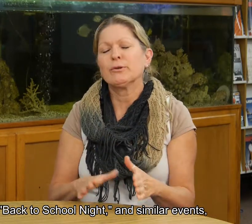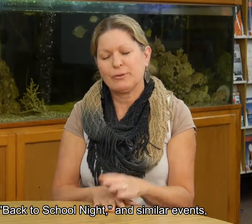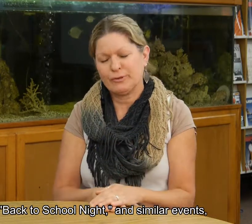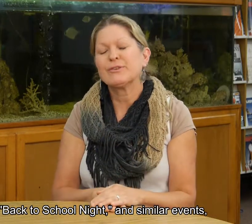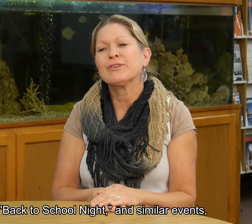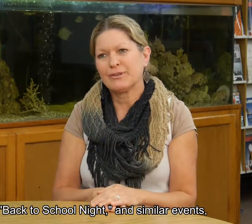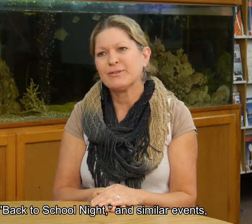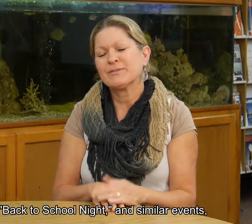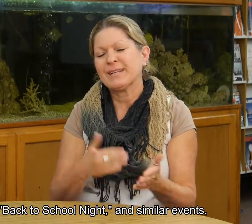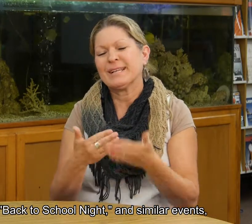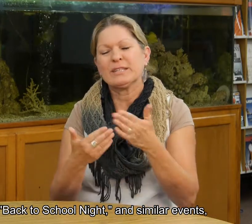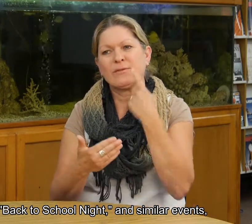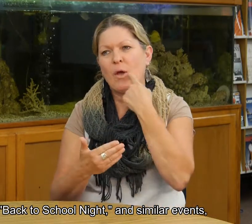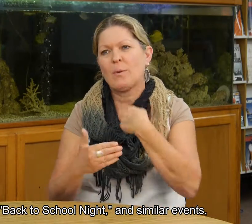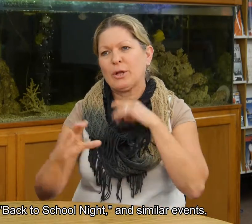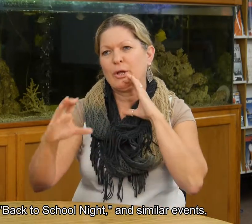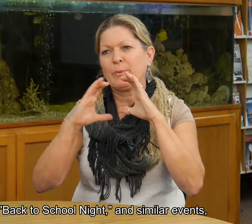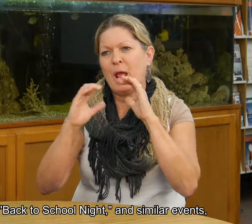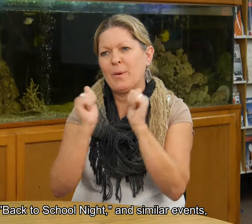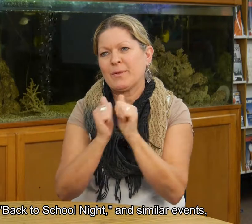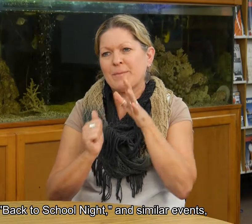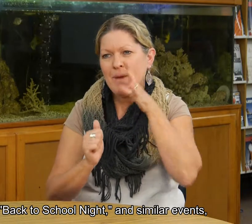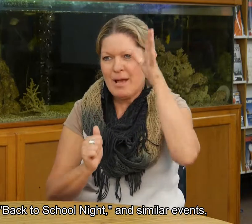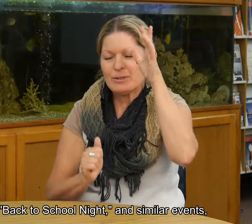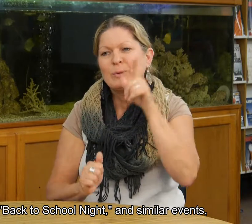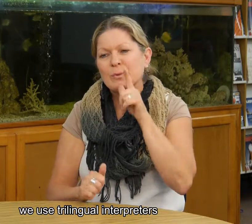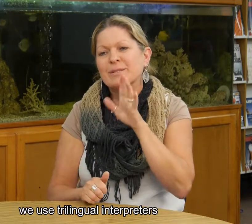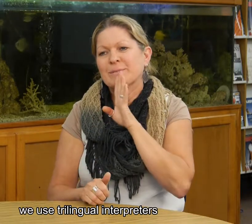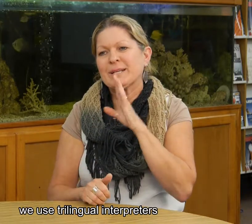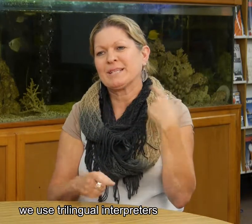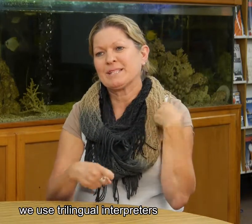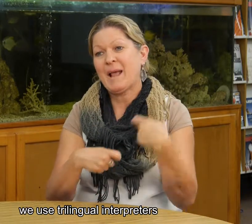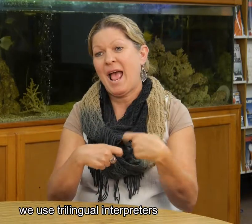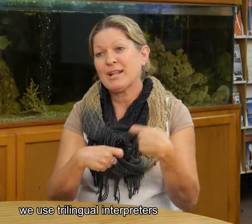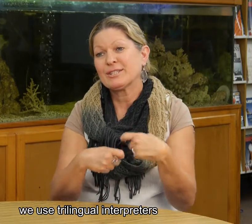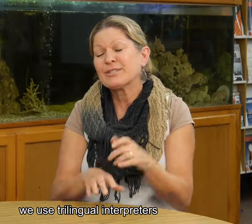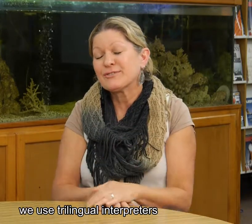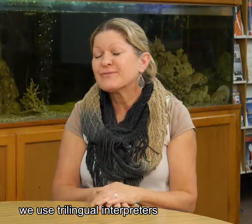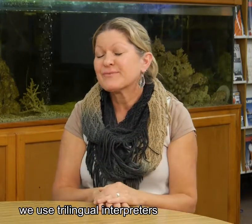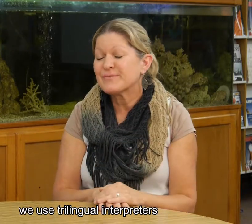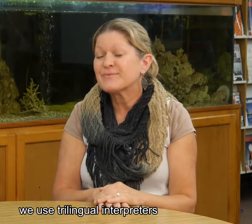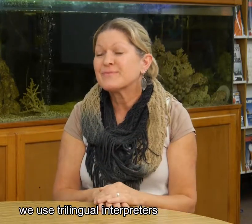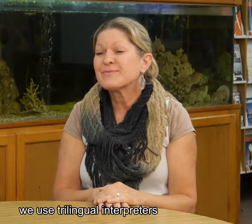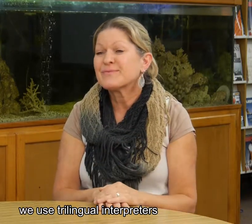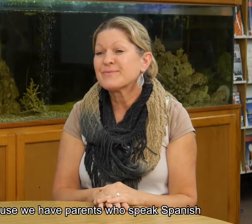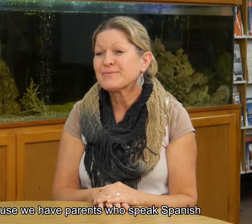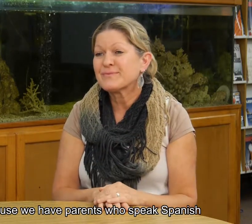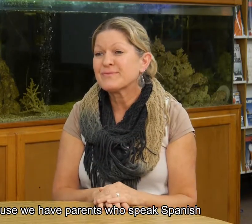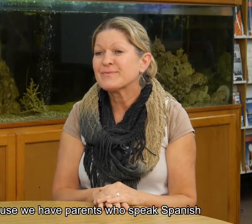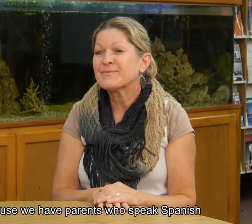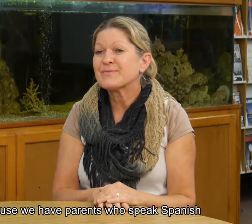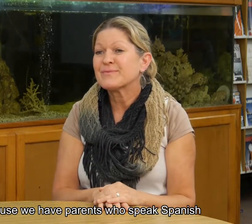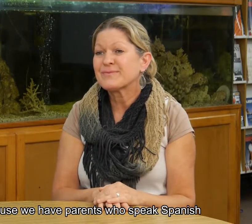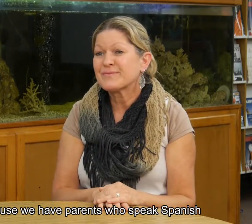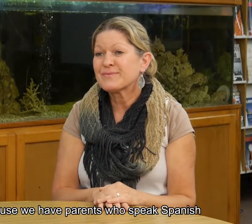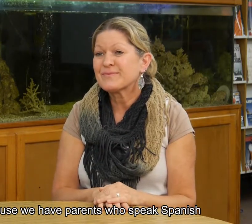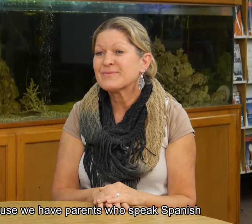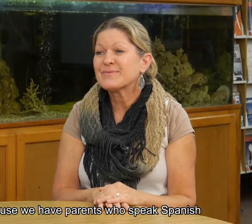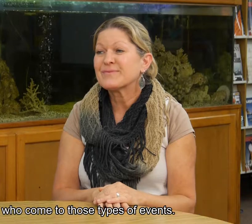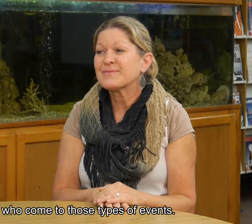noche de vuelta a la escuela, y eventos similares, utilizamos los intérpretes trilingües. Porque tenemos padres que hablan español que vienen a este